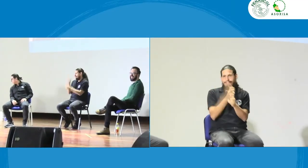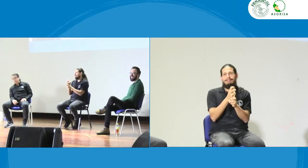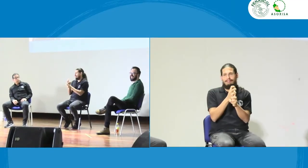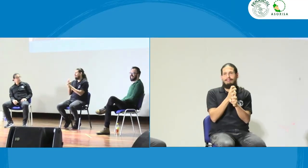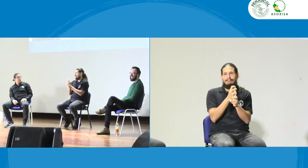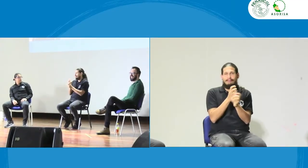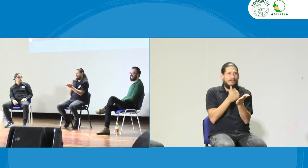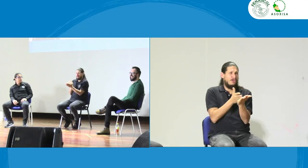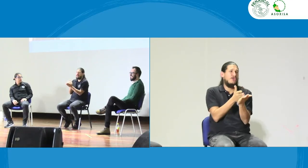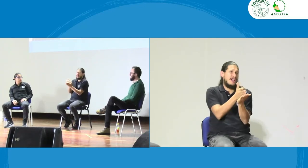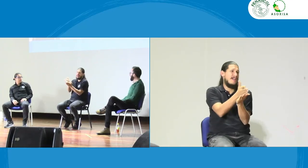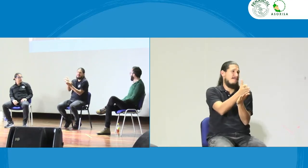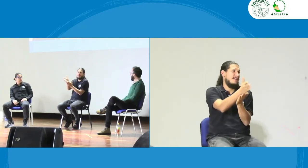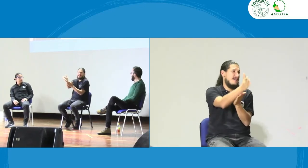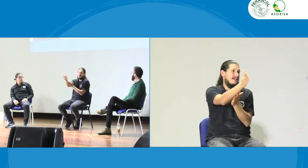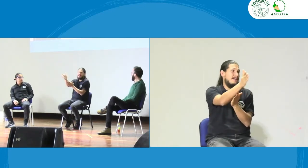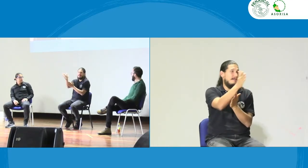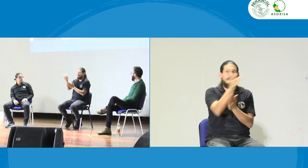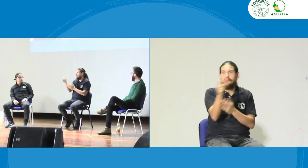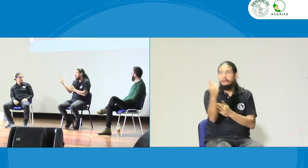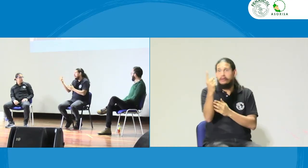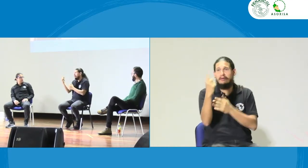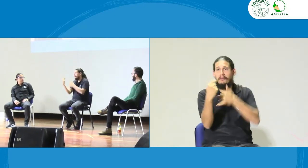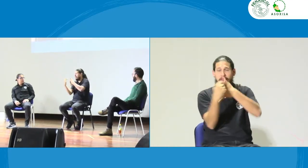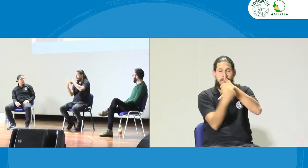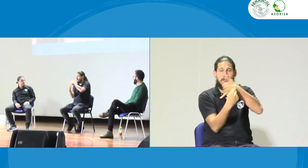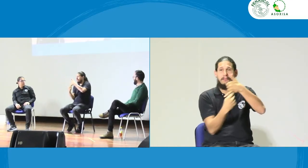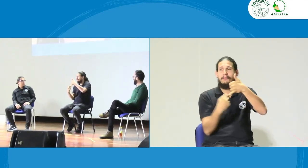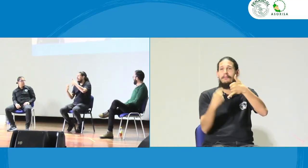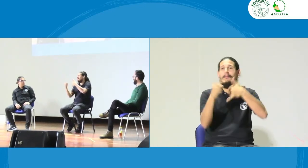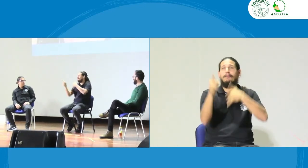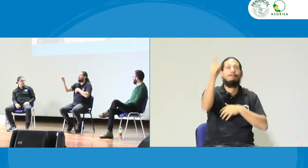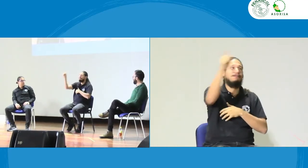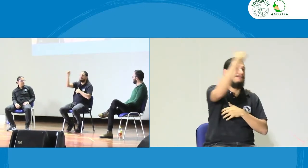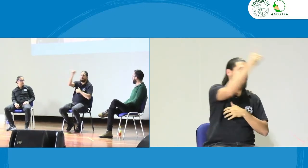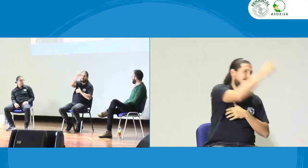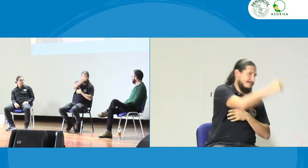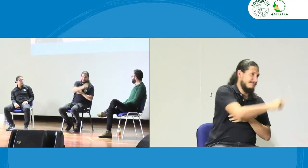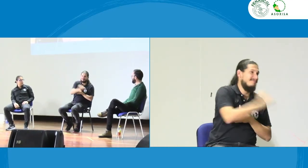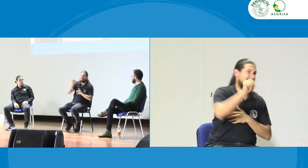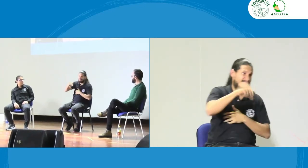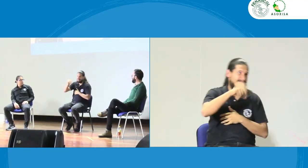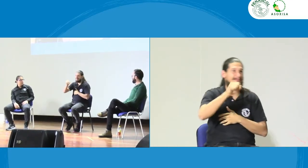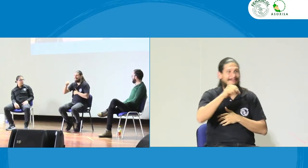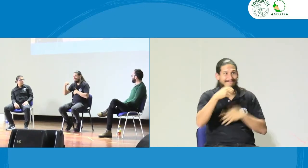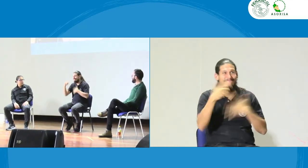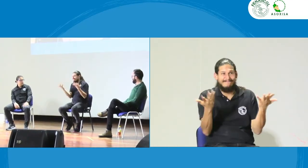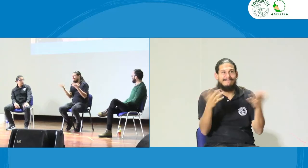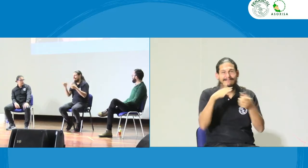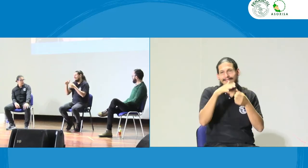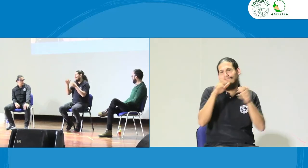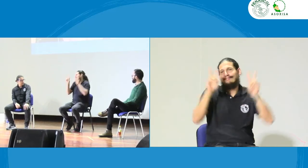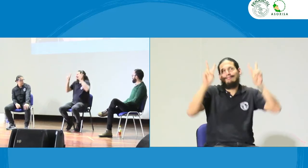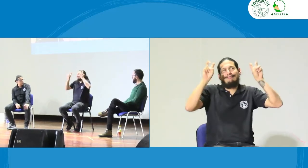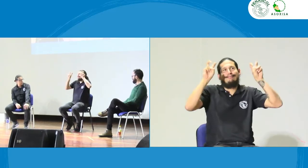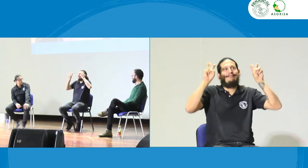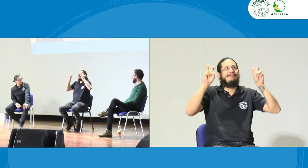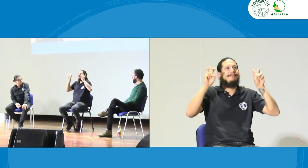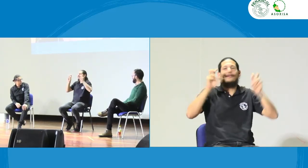bueno es algo supremamente difícil no solo pasa en tu región pasa en